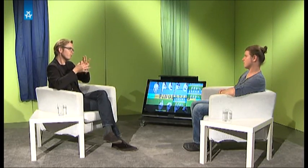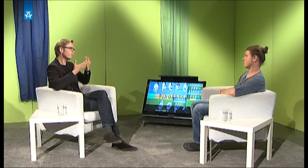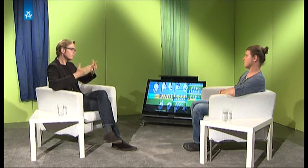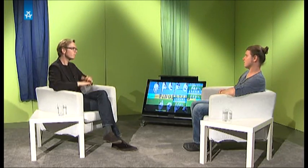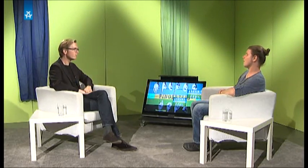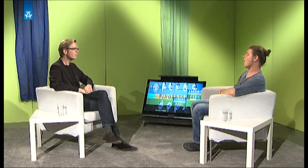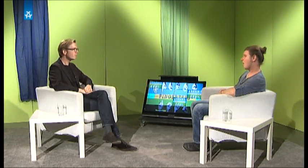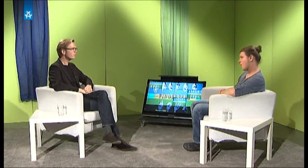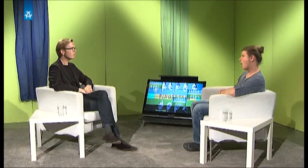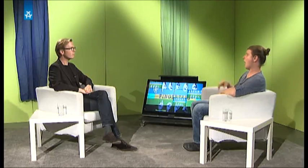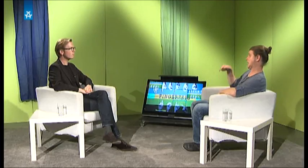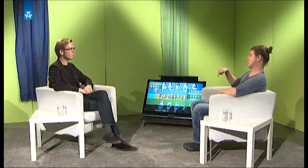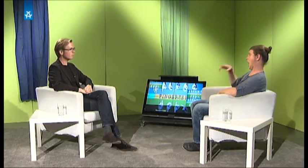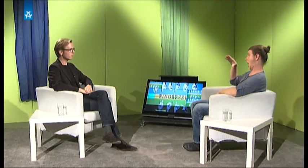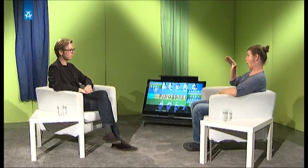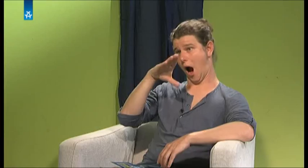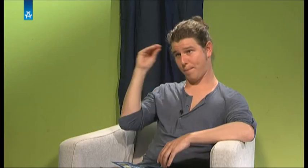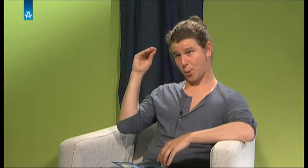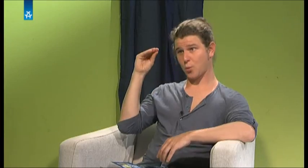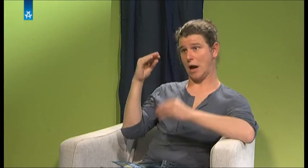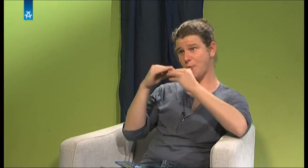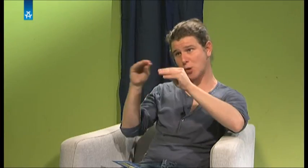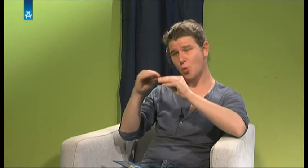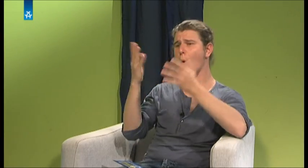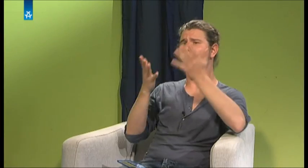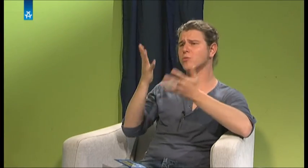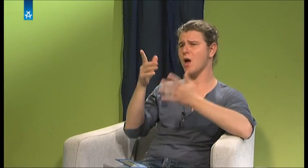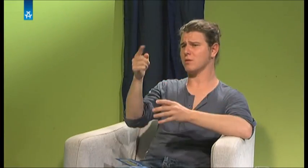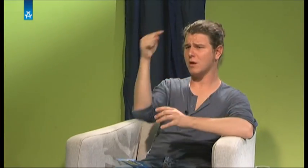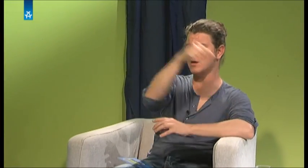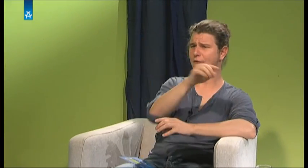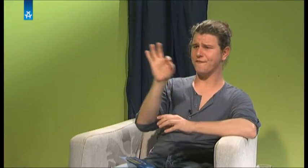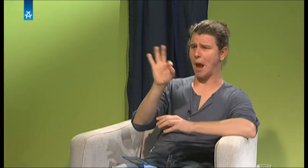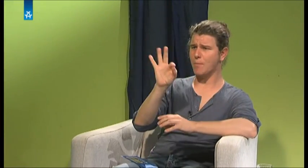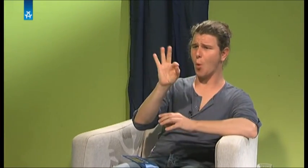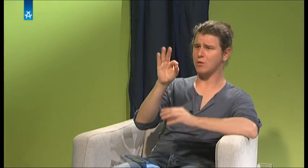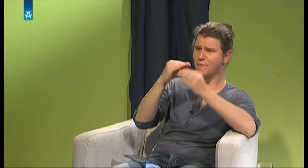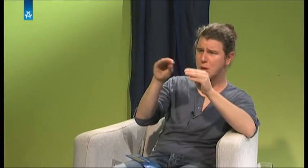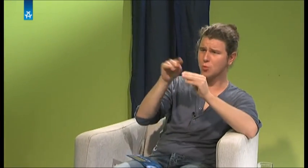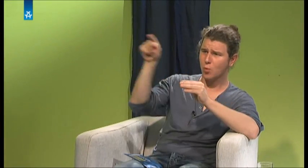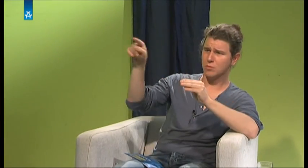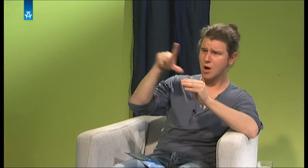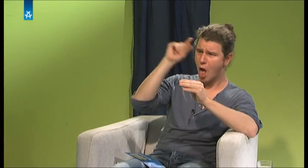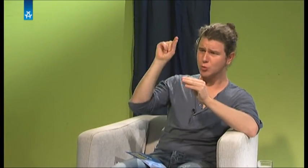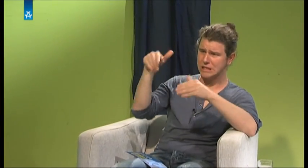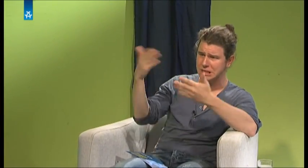Die Information hattest du aus Hamburg oder war das eher so, dass der Anschluss aus Fremont in der Gehörlosen-Schule in den USA kam?